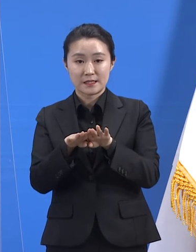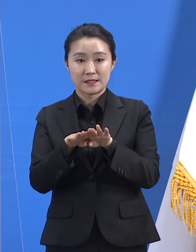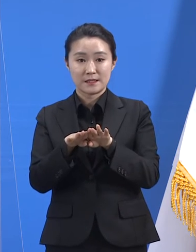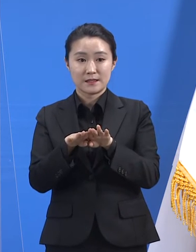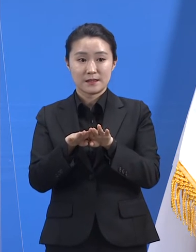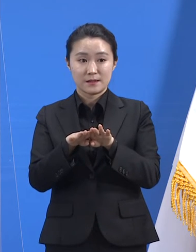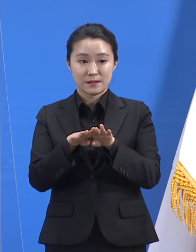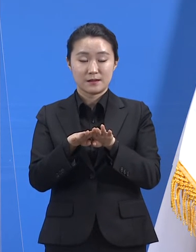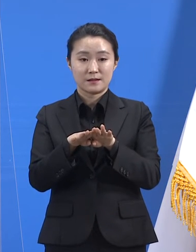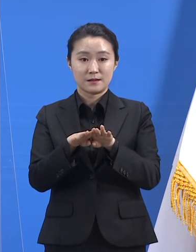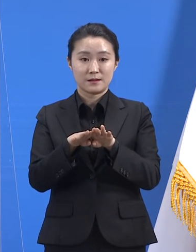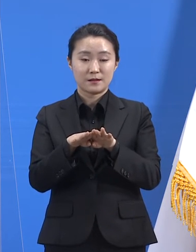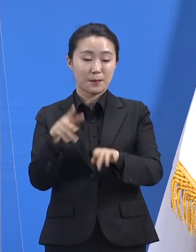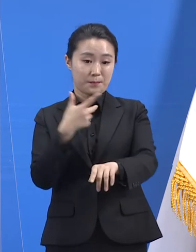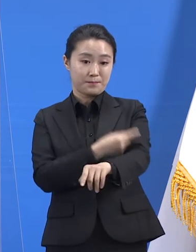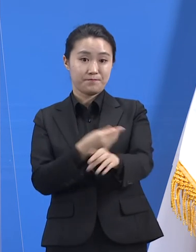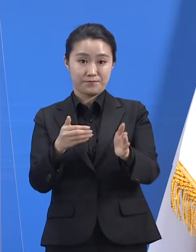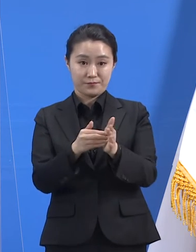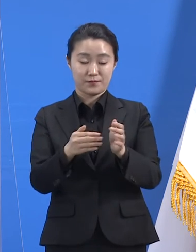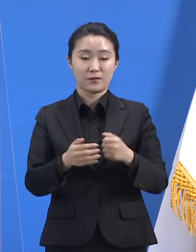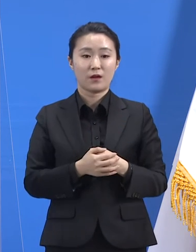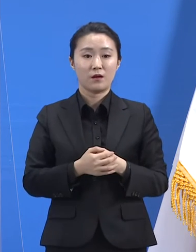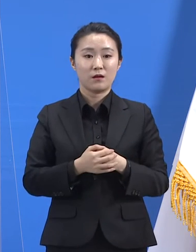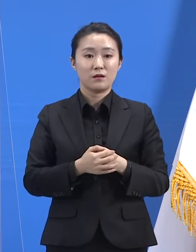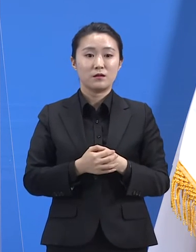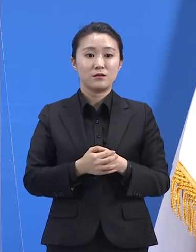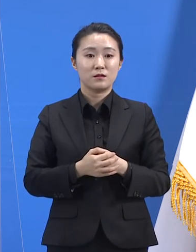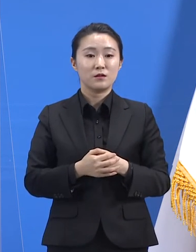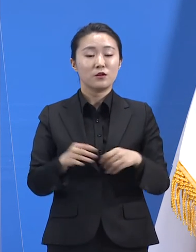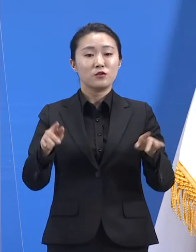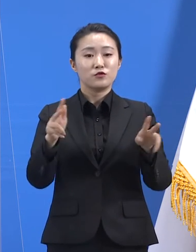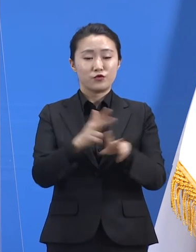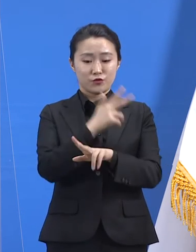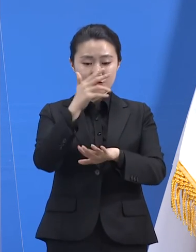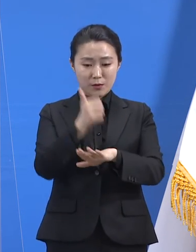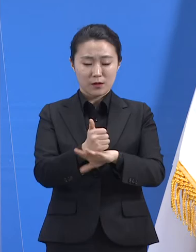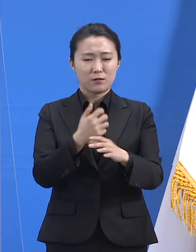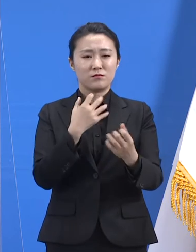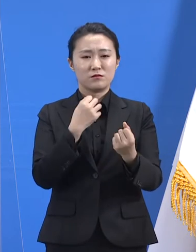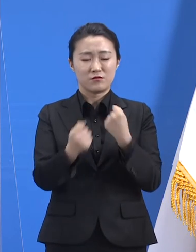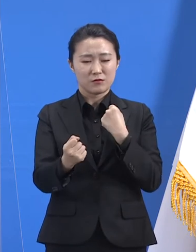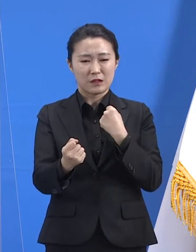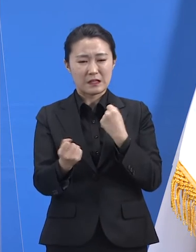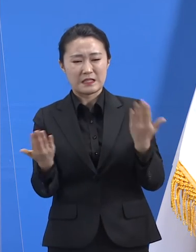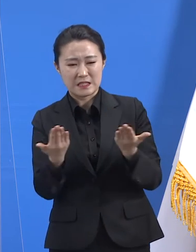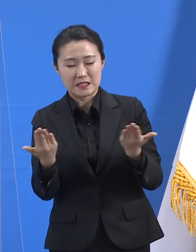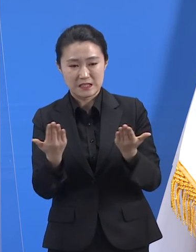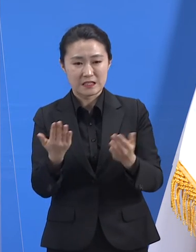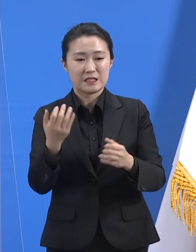쉬지 못하고 헌신하신 보건소와 협력 의료인들께 깊은 감사의 말씀을 드립니다.